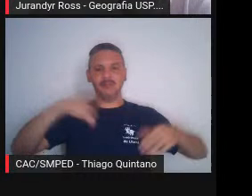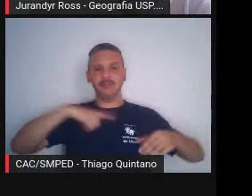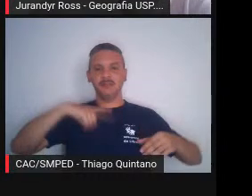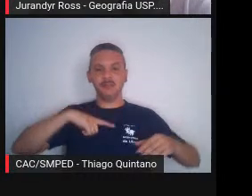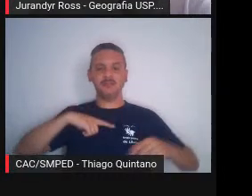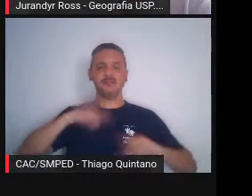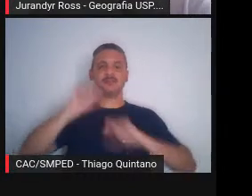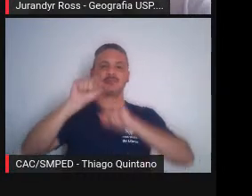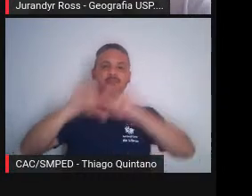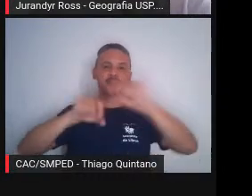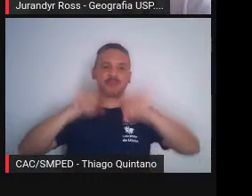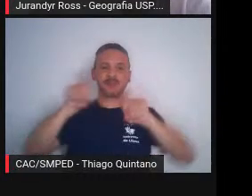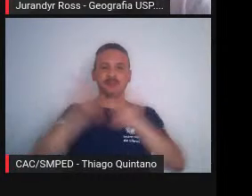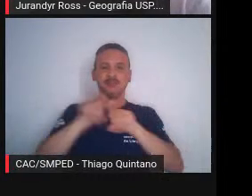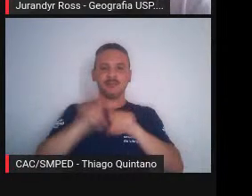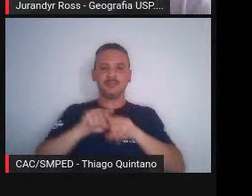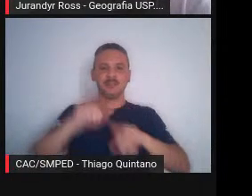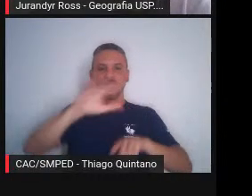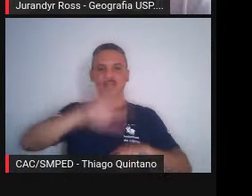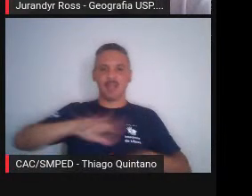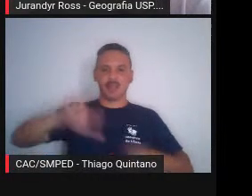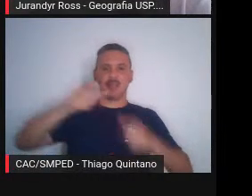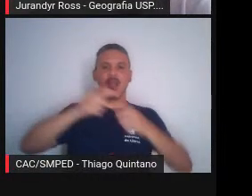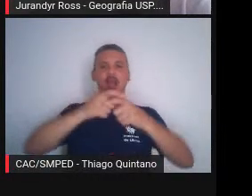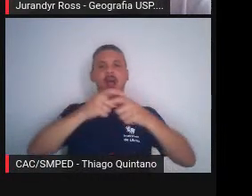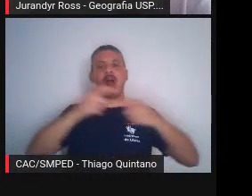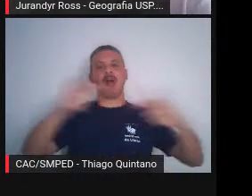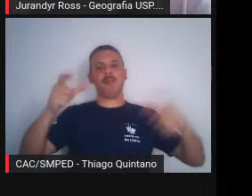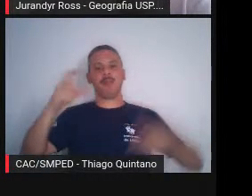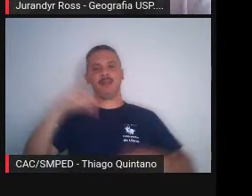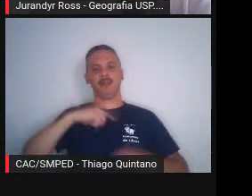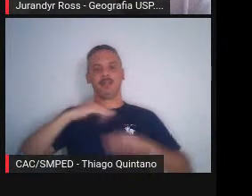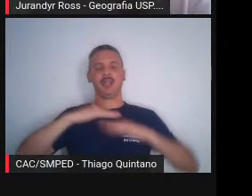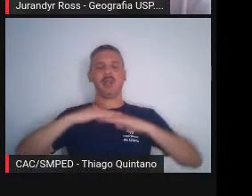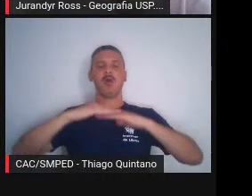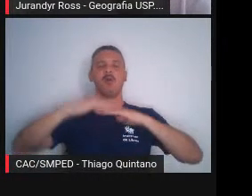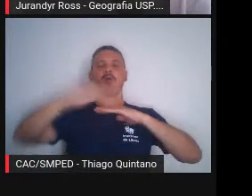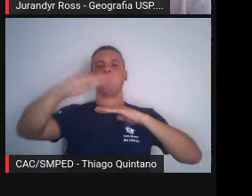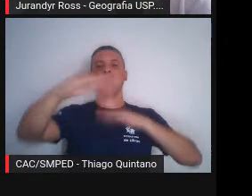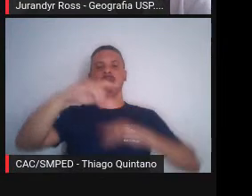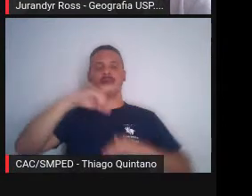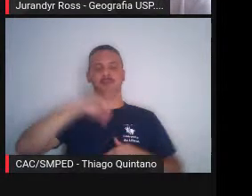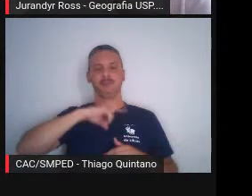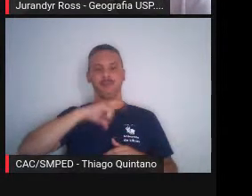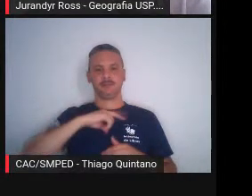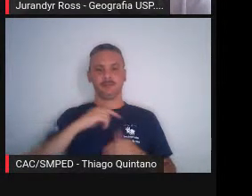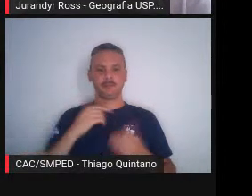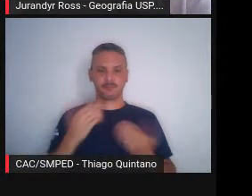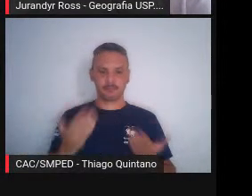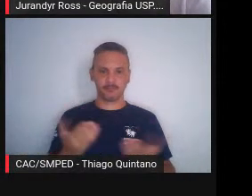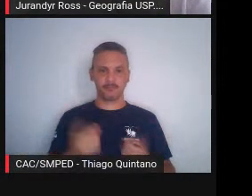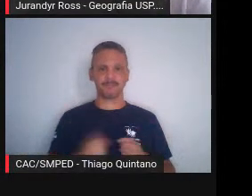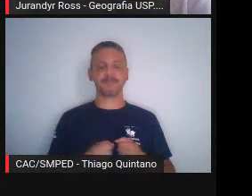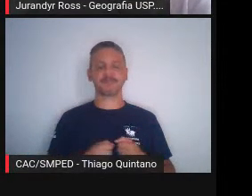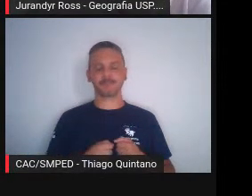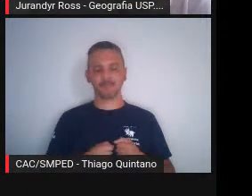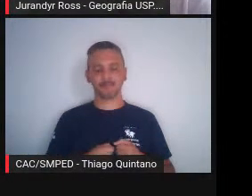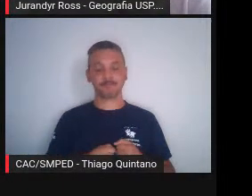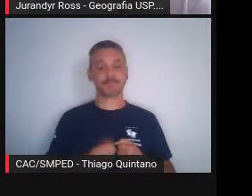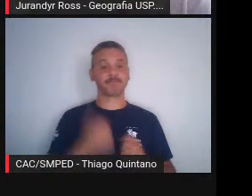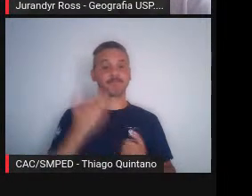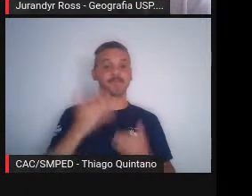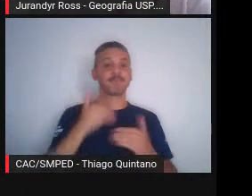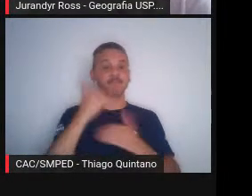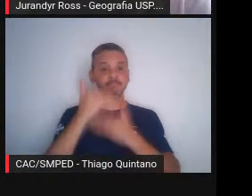pipocada de áreas de expansão urbana, descontínua, às vezes descontínua, com a tendência de